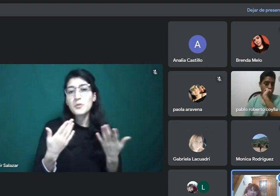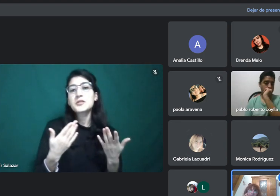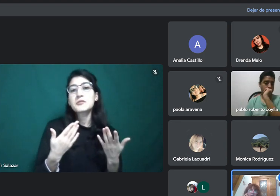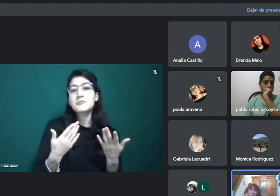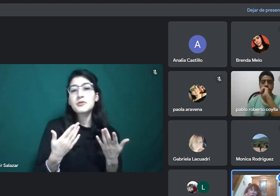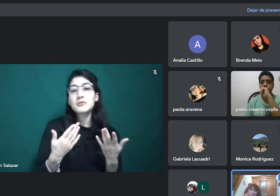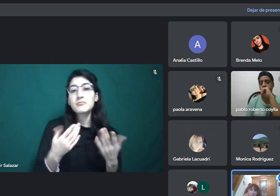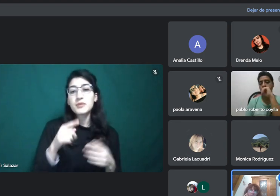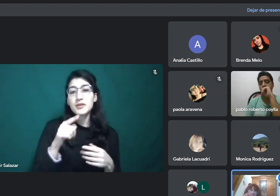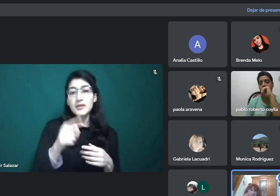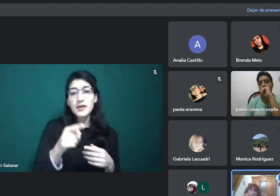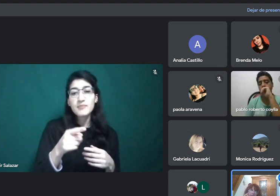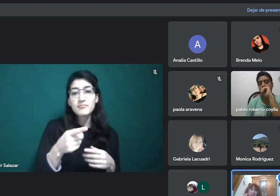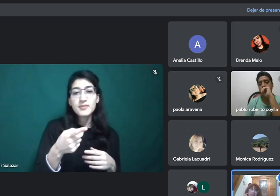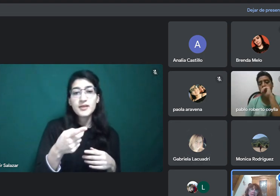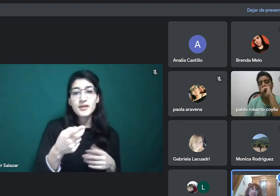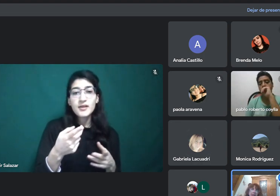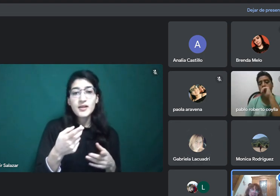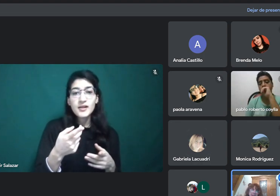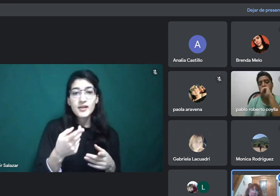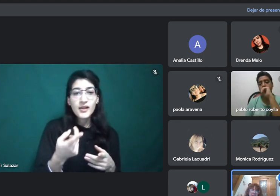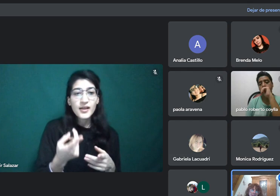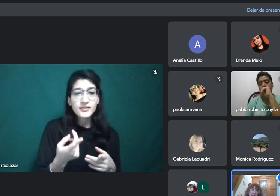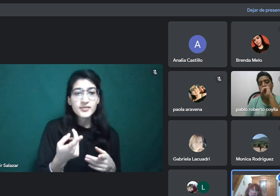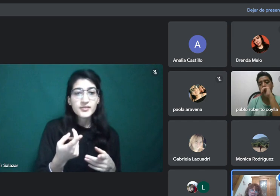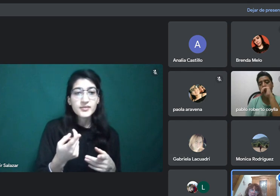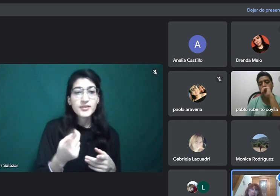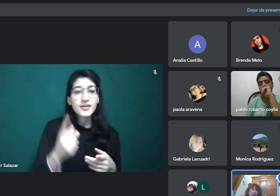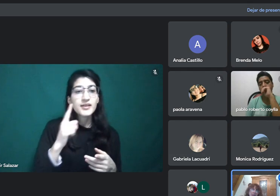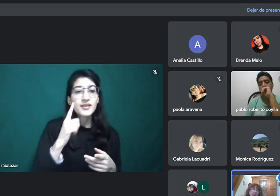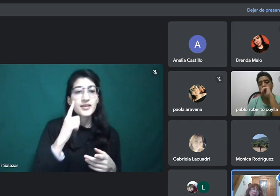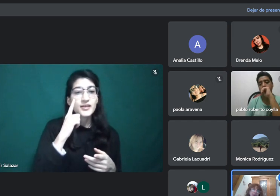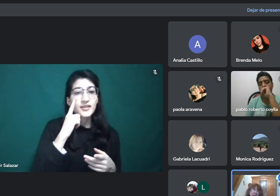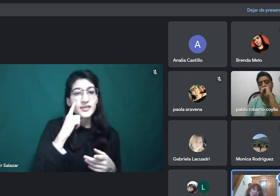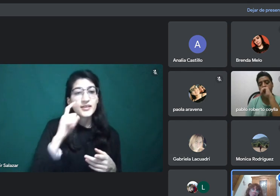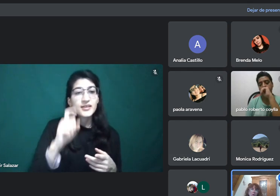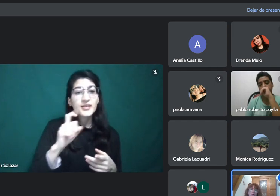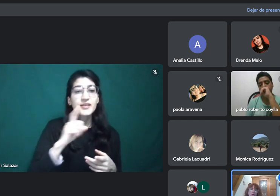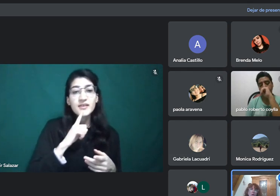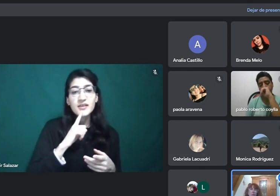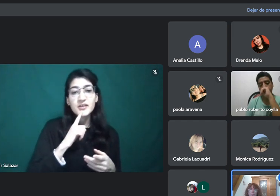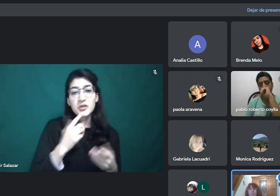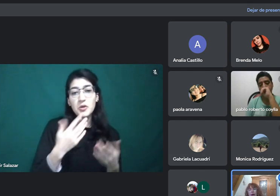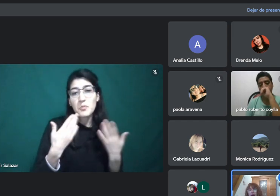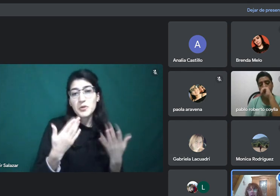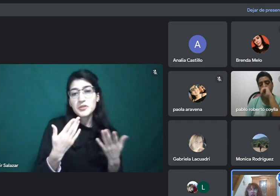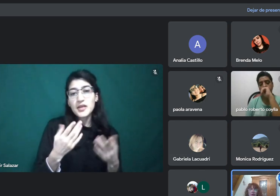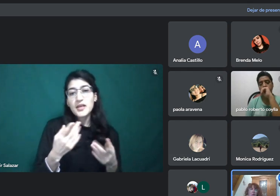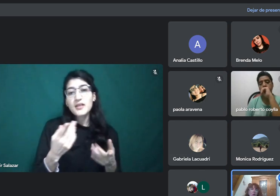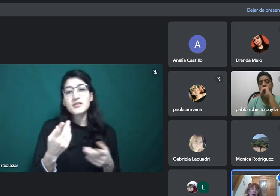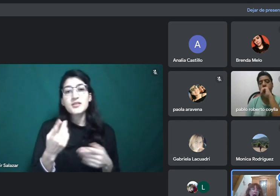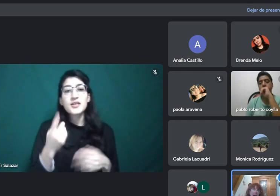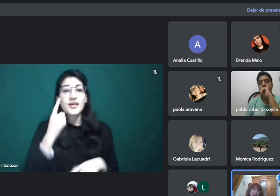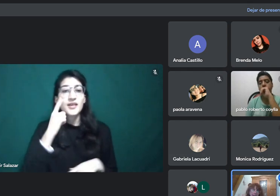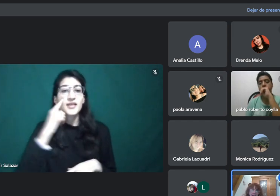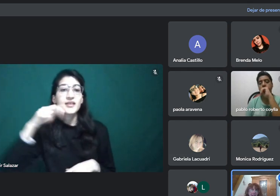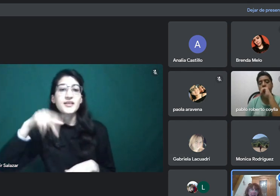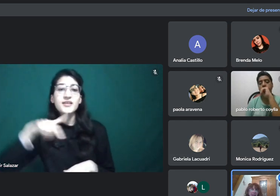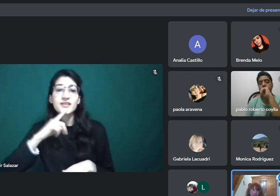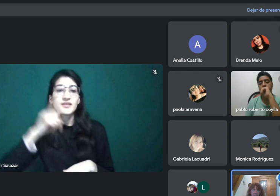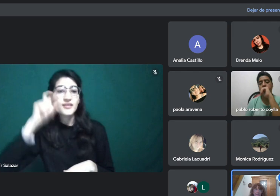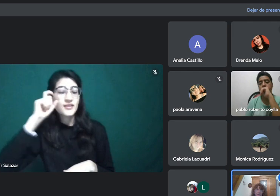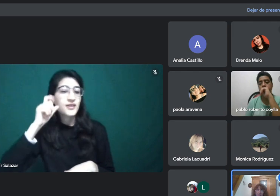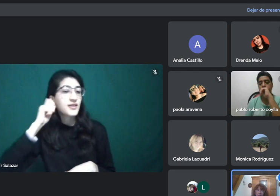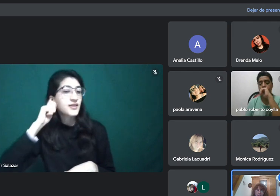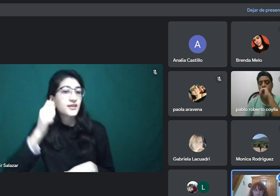TIC, se vuelven integrales en, o para, o a, la,